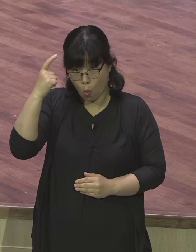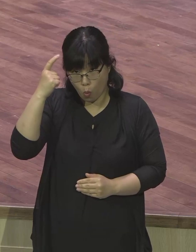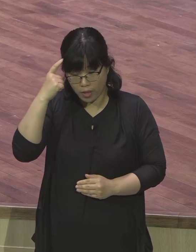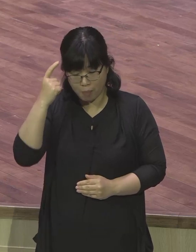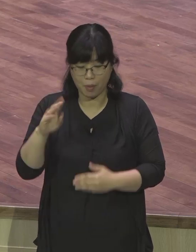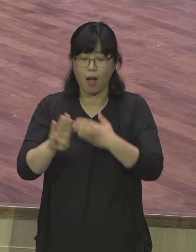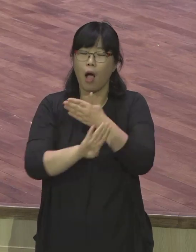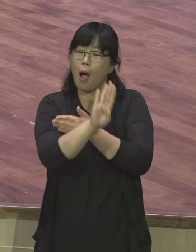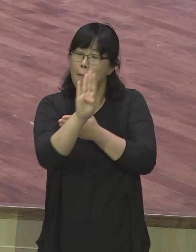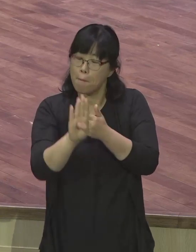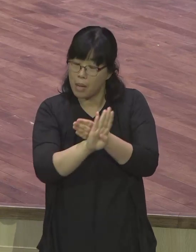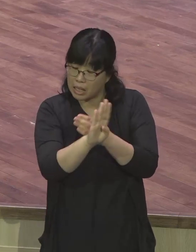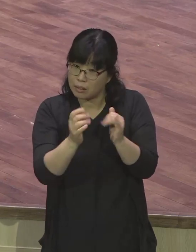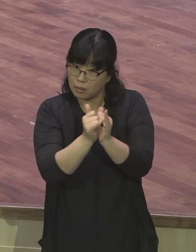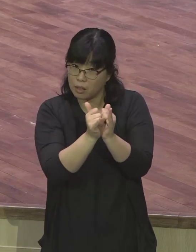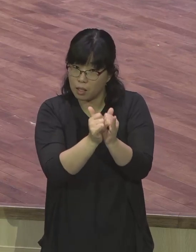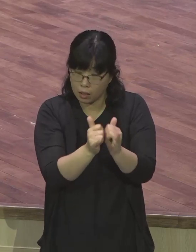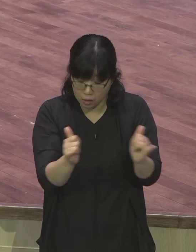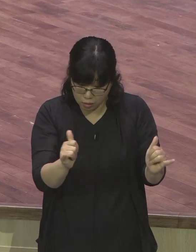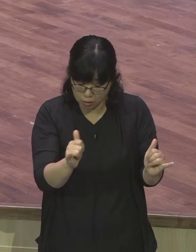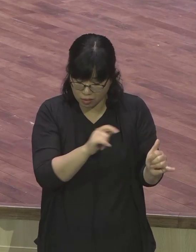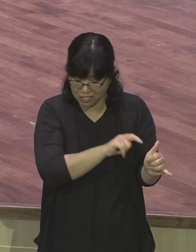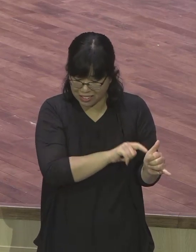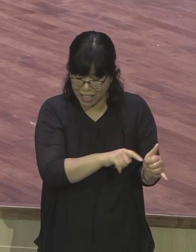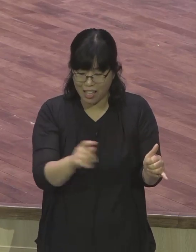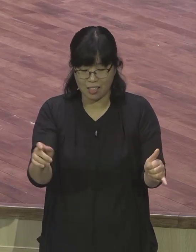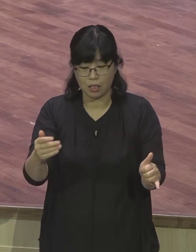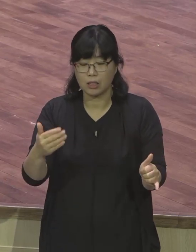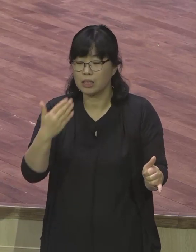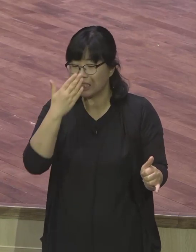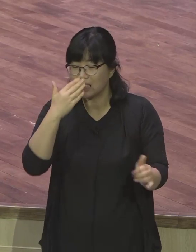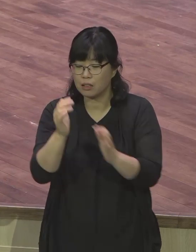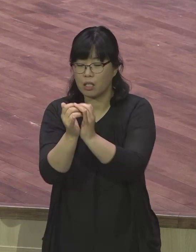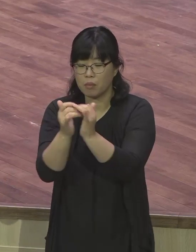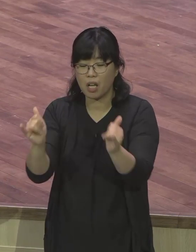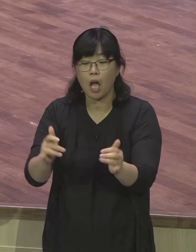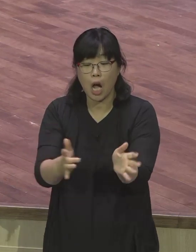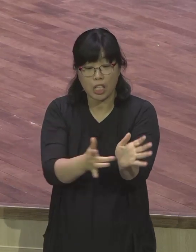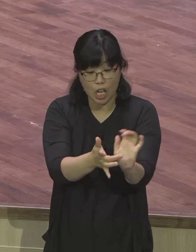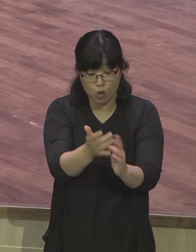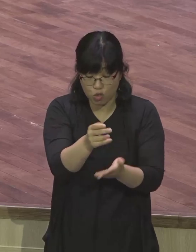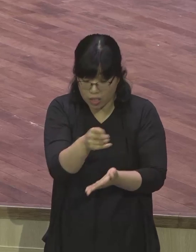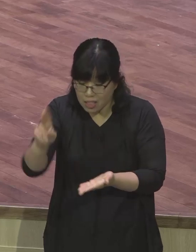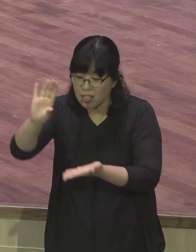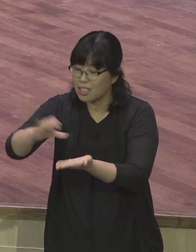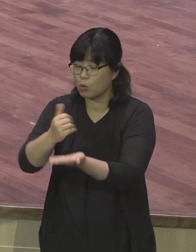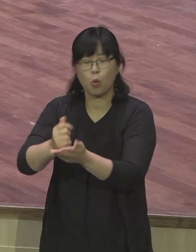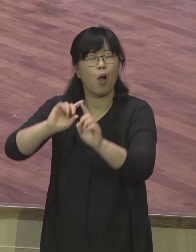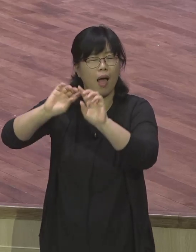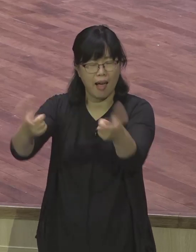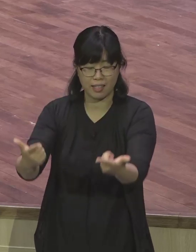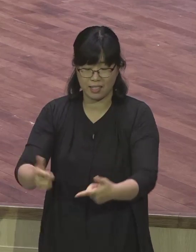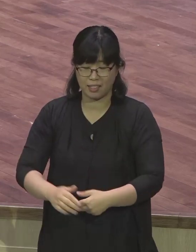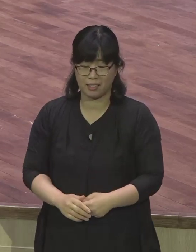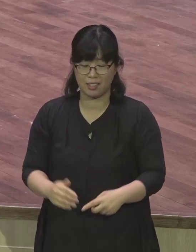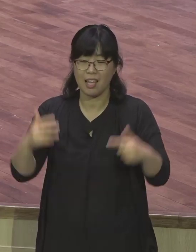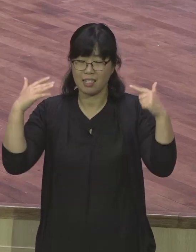이스라엘 사람들에게 예수는 그리소가 아니라 예수는 나살에서 자난 청년이고 또 예수는